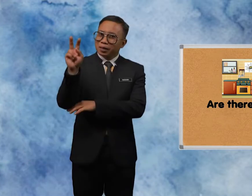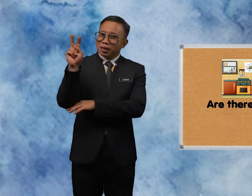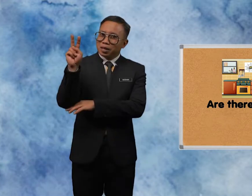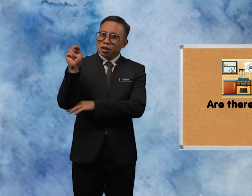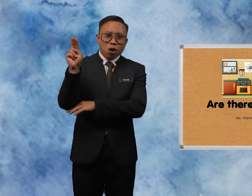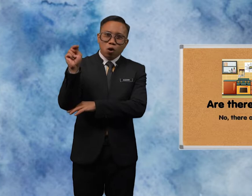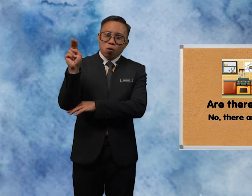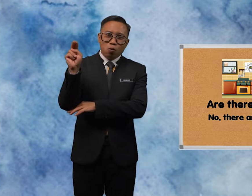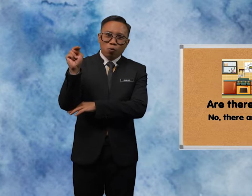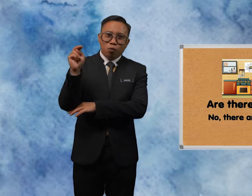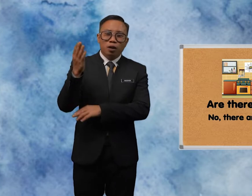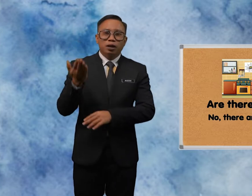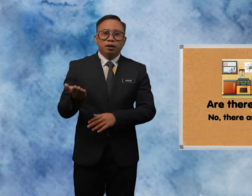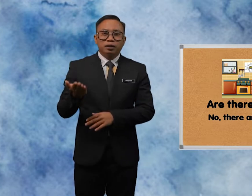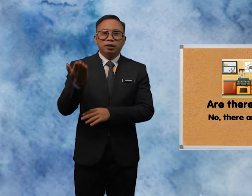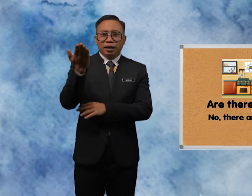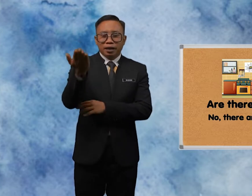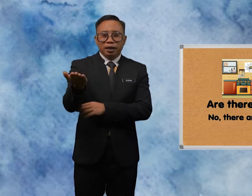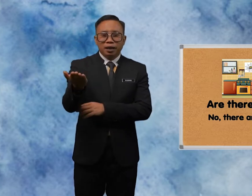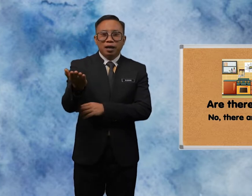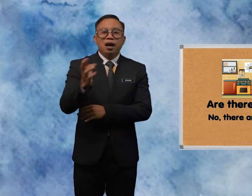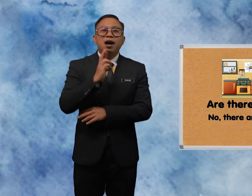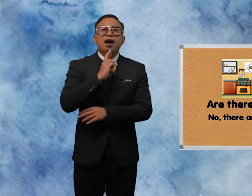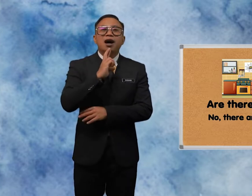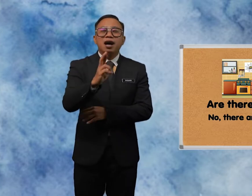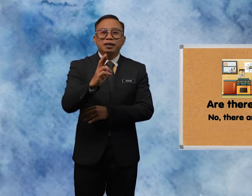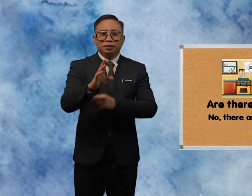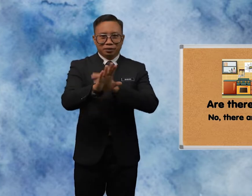No There Aren't